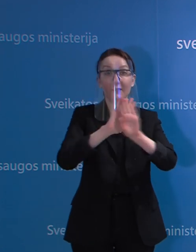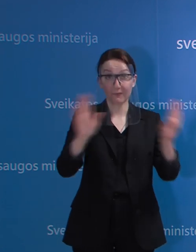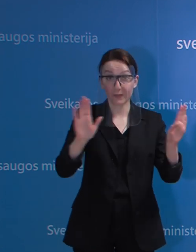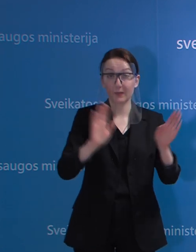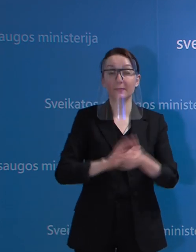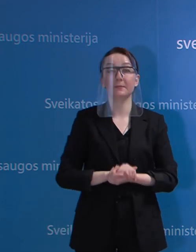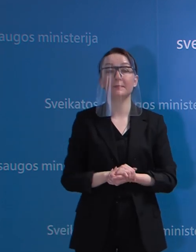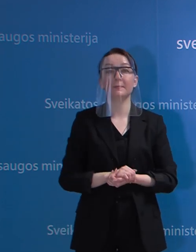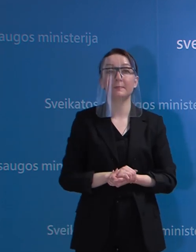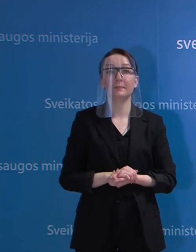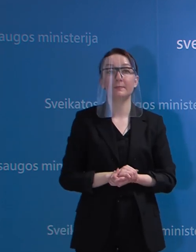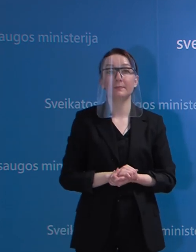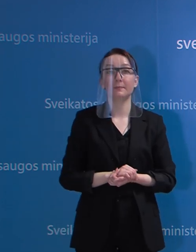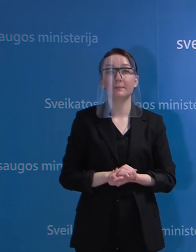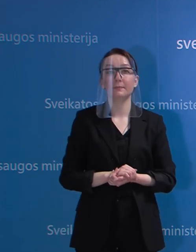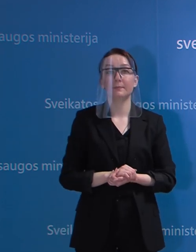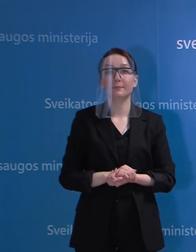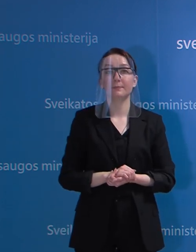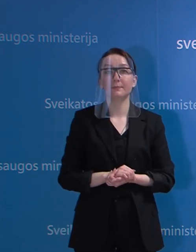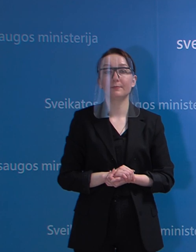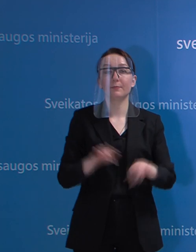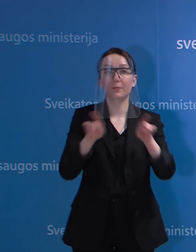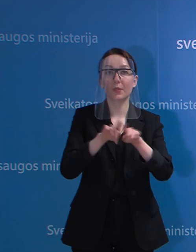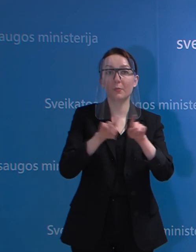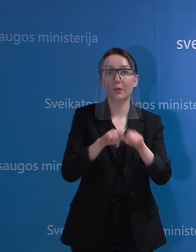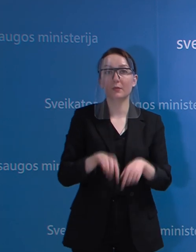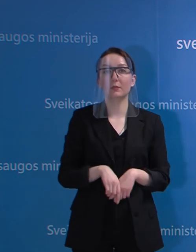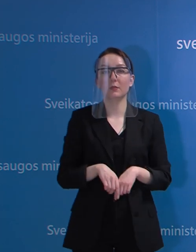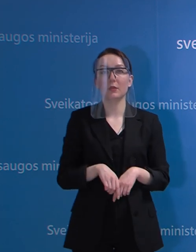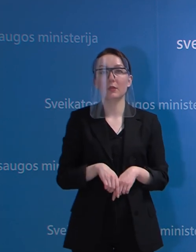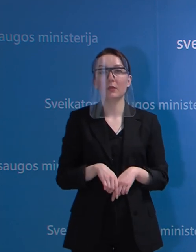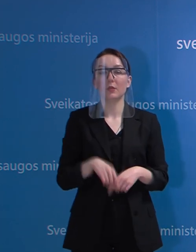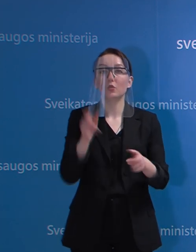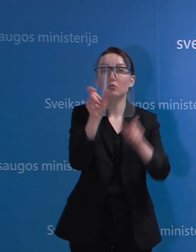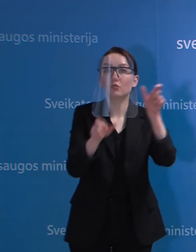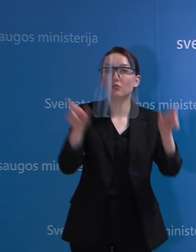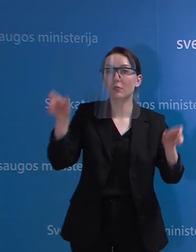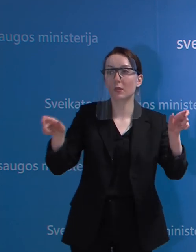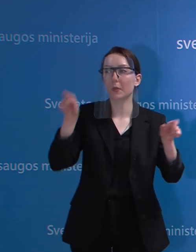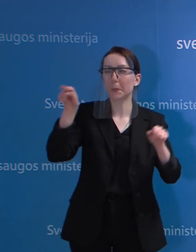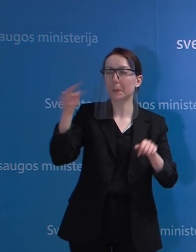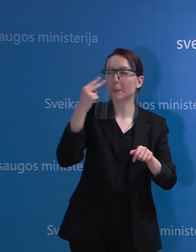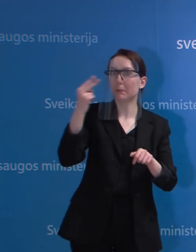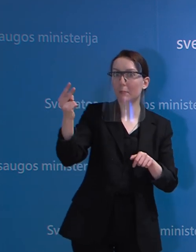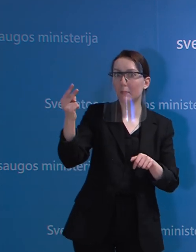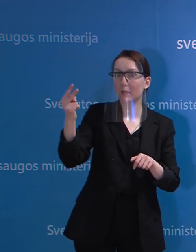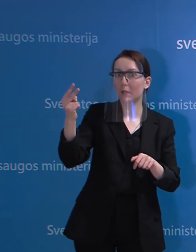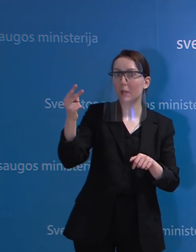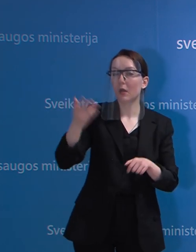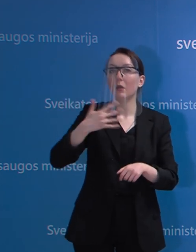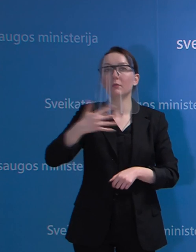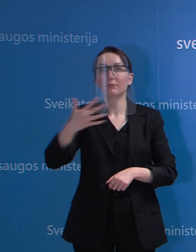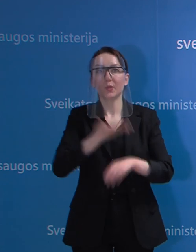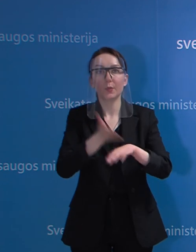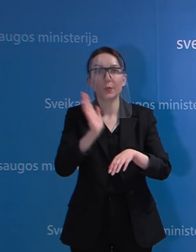aptarnaujamais žmonėmis, venkti kontakto su aptarnaujamais gyventojais, kuriems pasireiškia ūmės